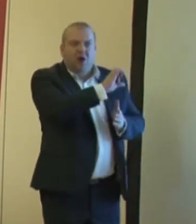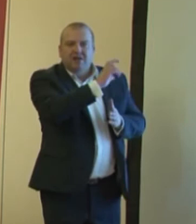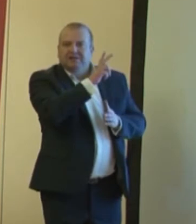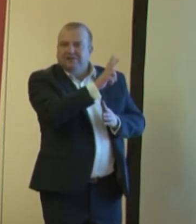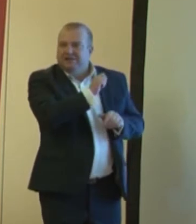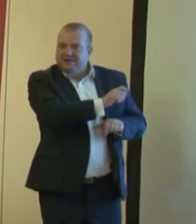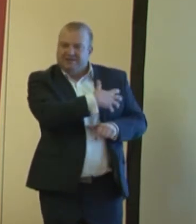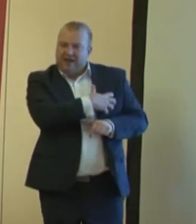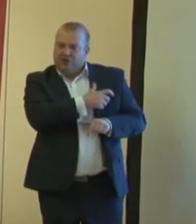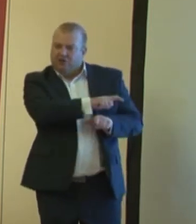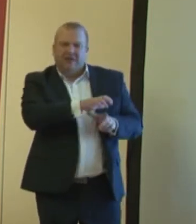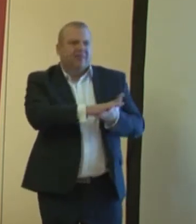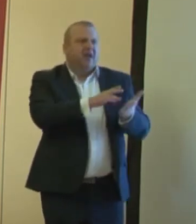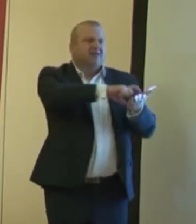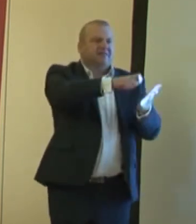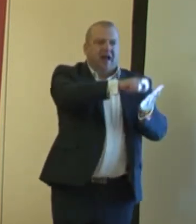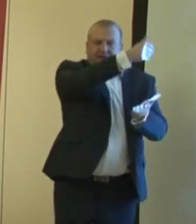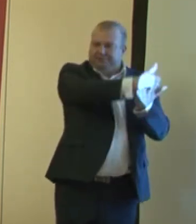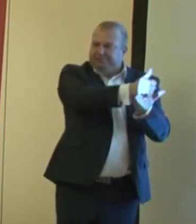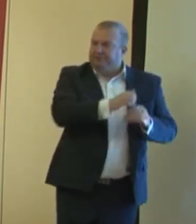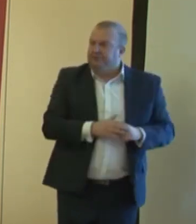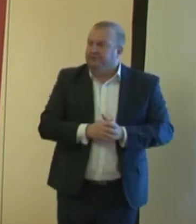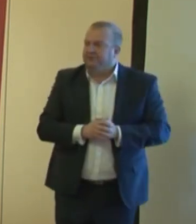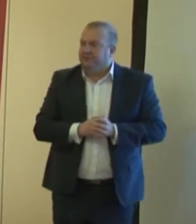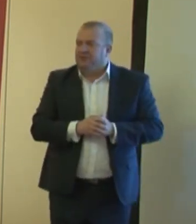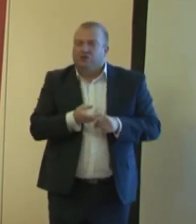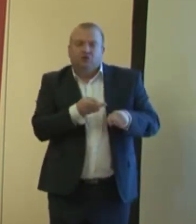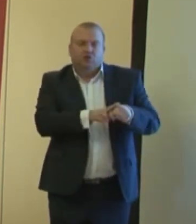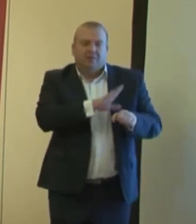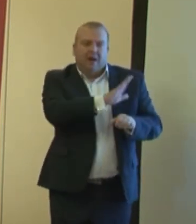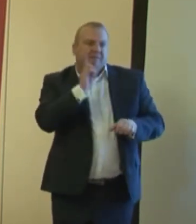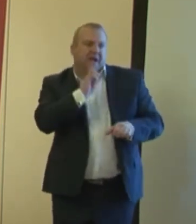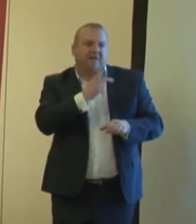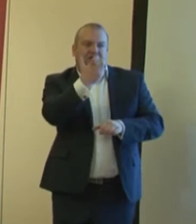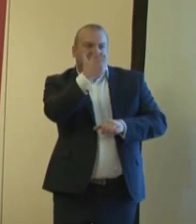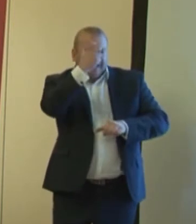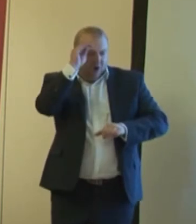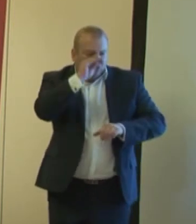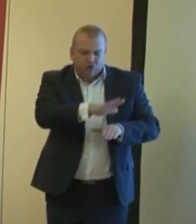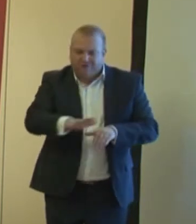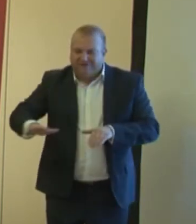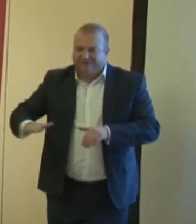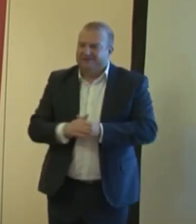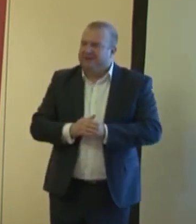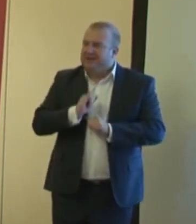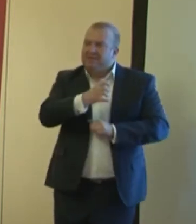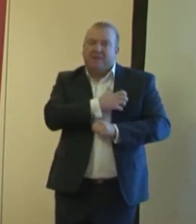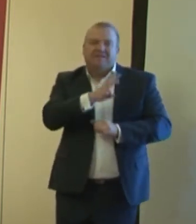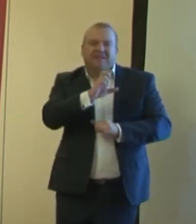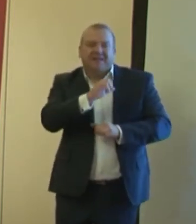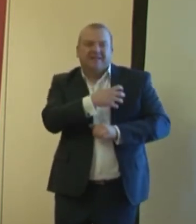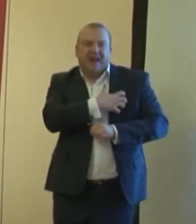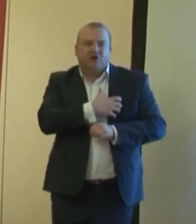pan dyrektor gdzieś na sali, która na prawie 300 uczniów i pani wicedyrektor,